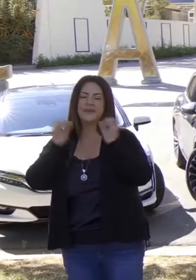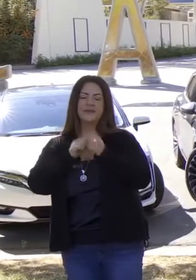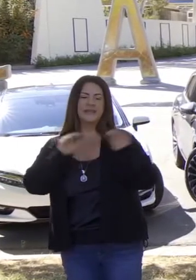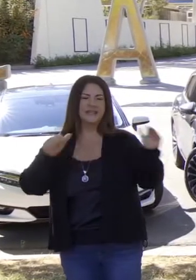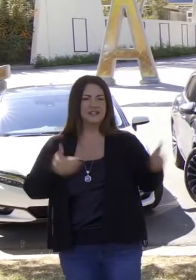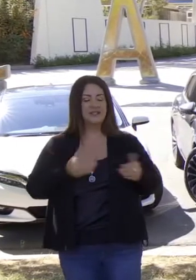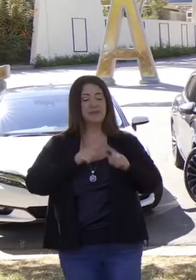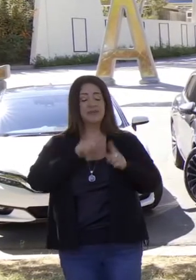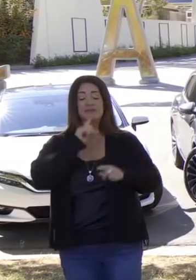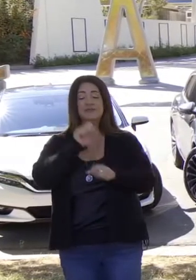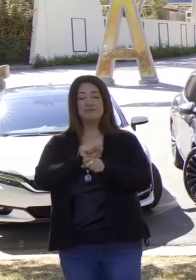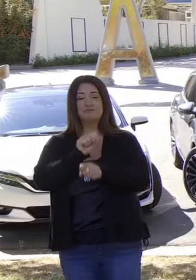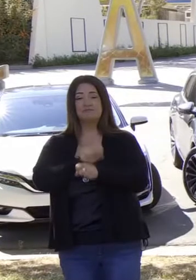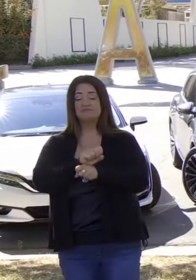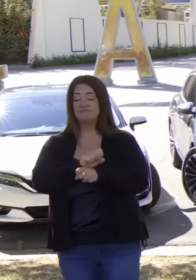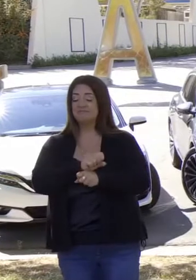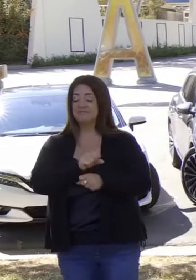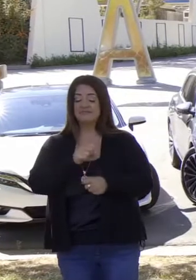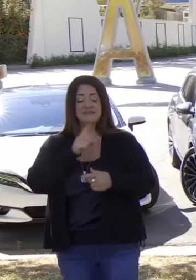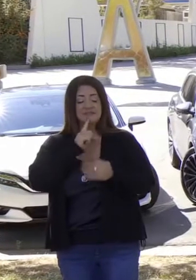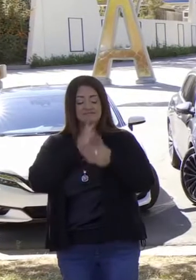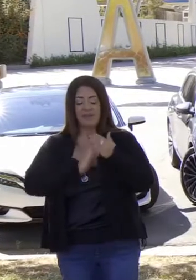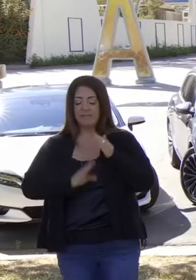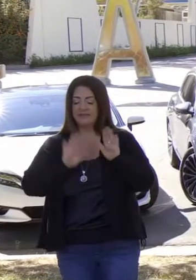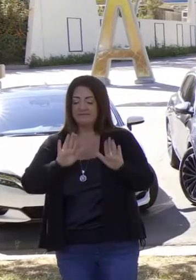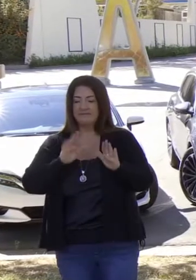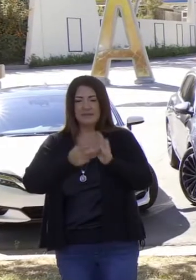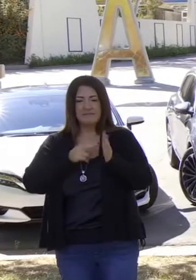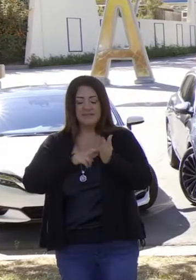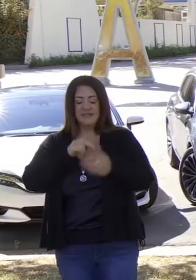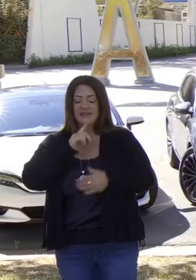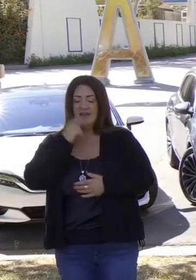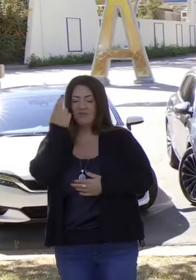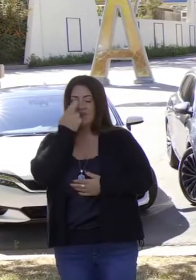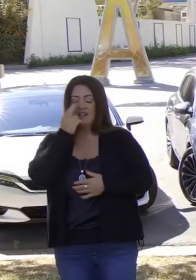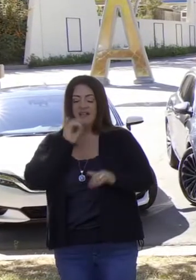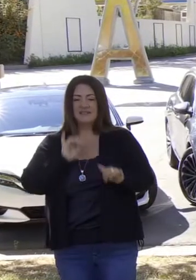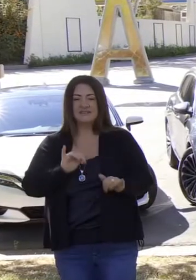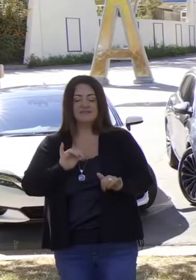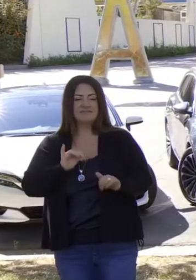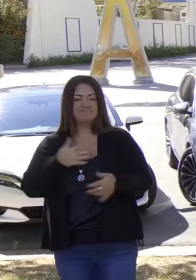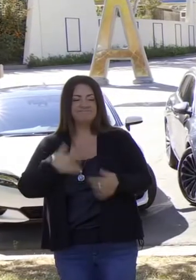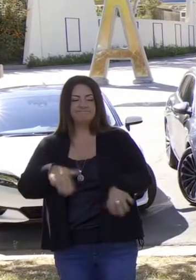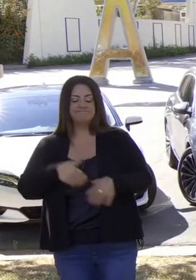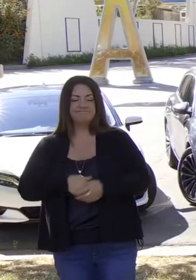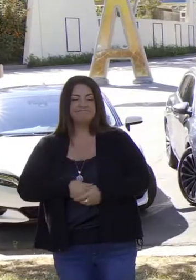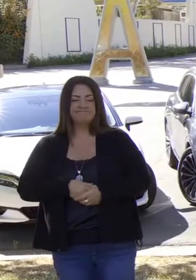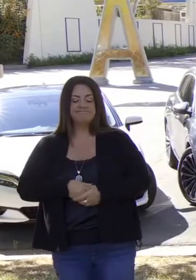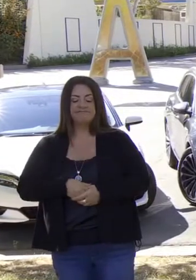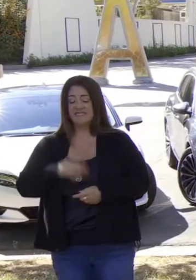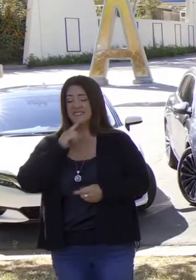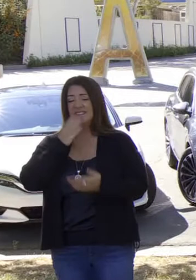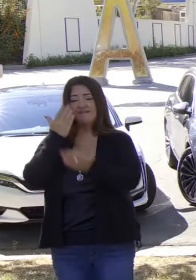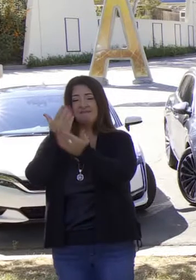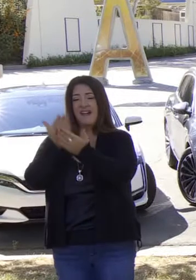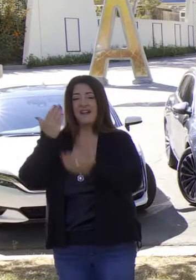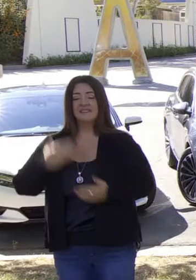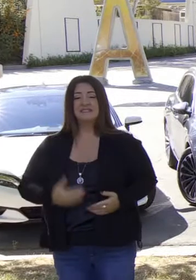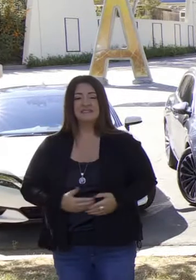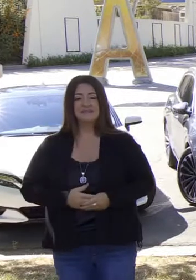Uno al querer presentar a alguien tan importante trata de ser muy florido, pero yo lo digo muy sobriamente,